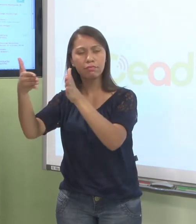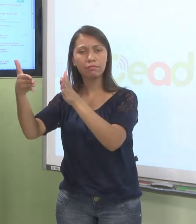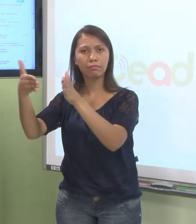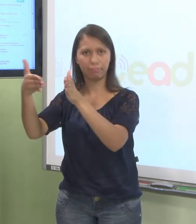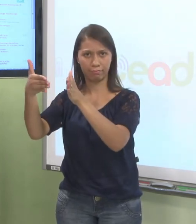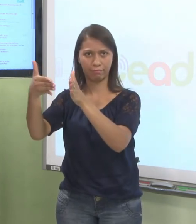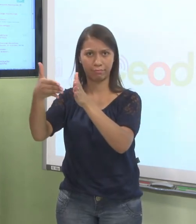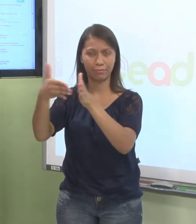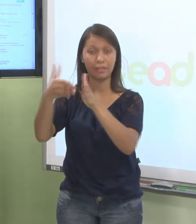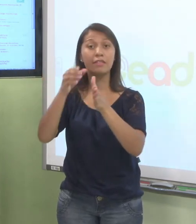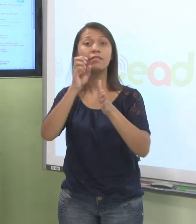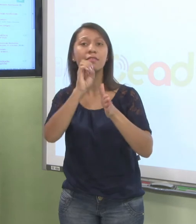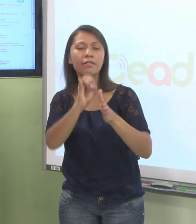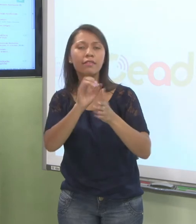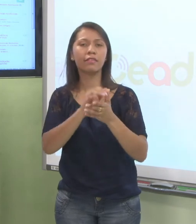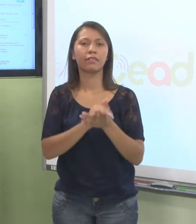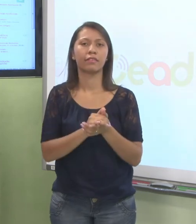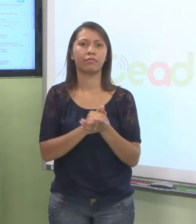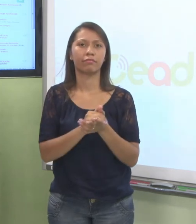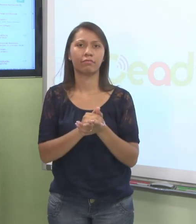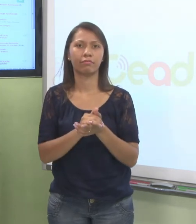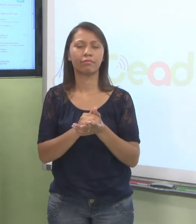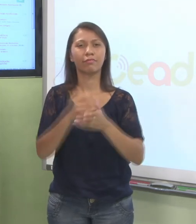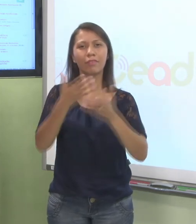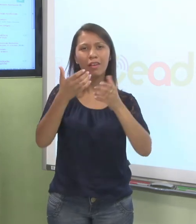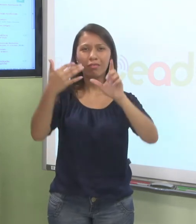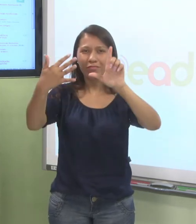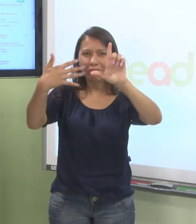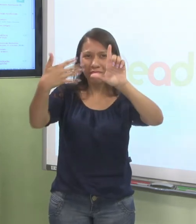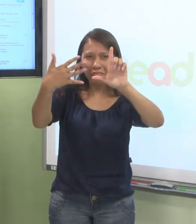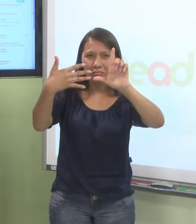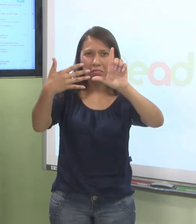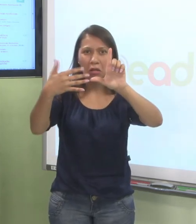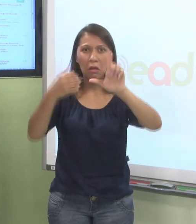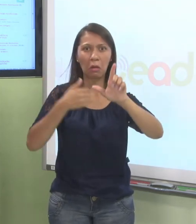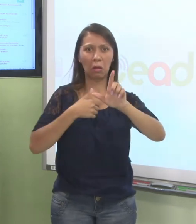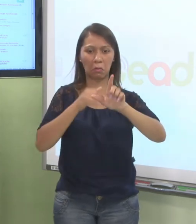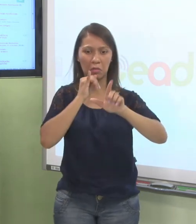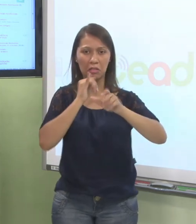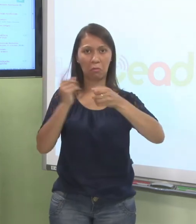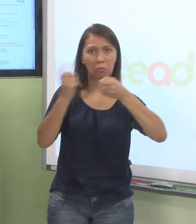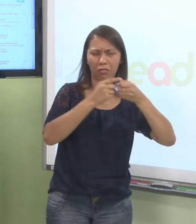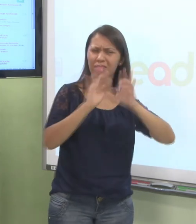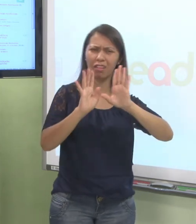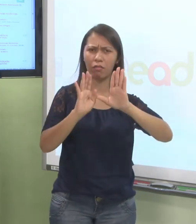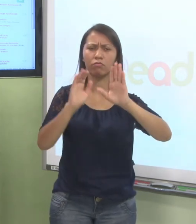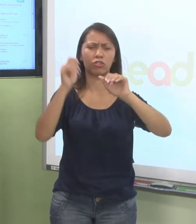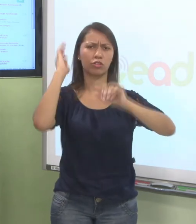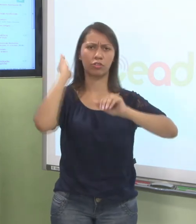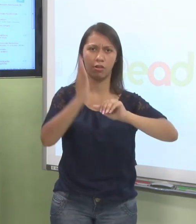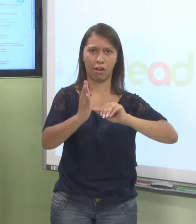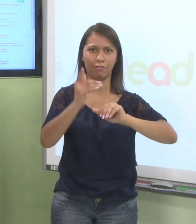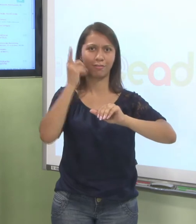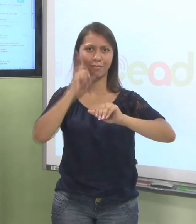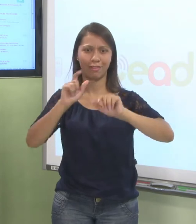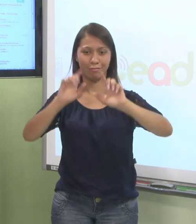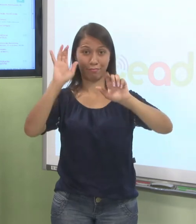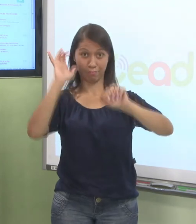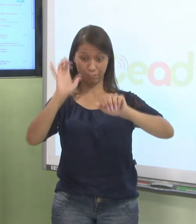eu queira assistir uma videoaula da disciplina, eu nem preciso sair da sala. É só clicar aqui e já abre a caixinha. Beleza? Vou